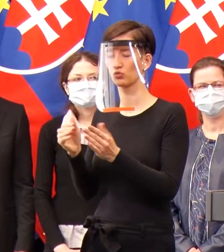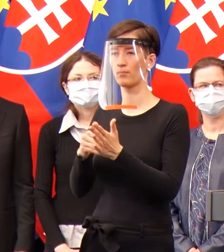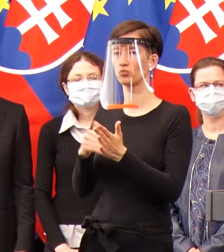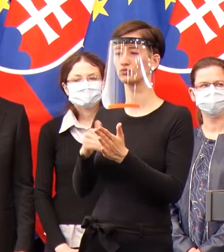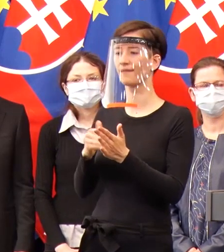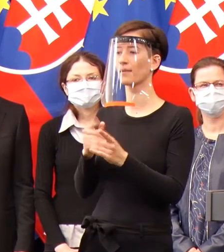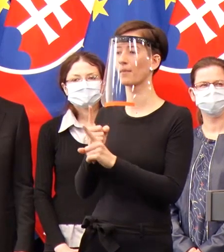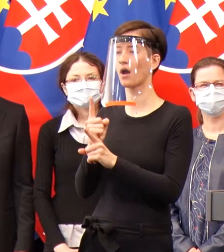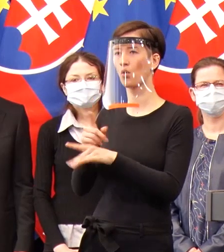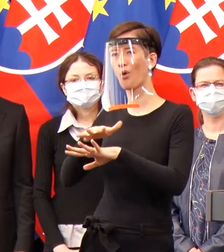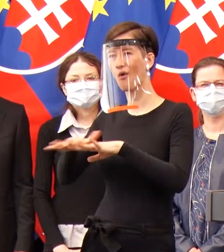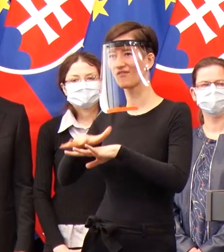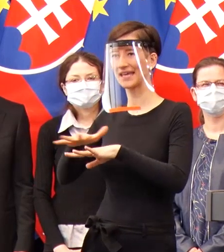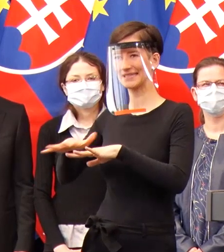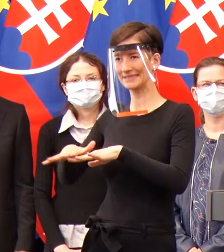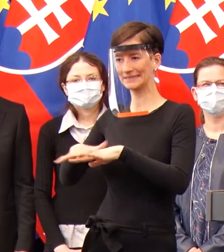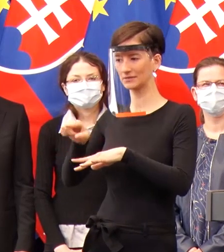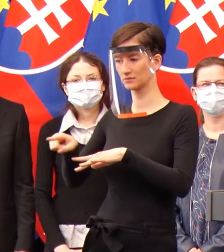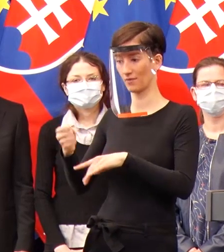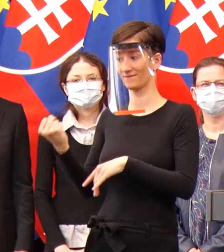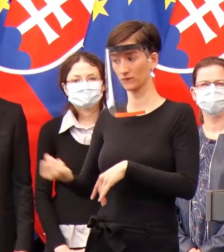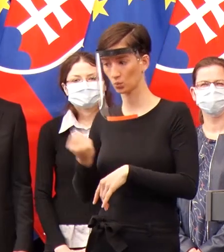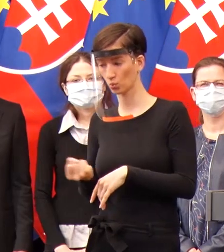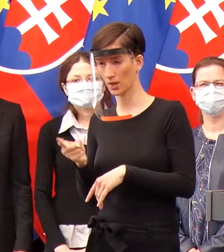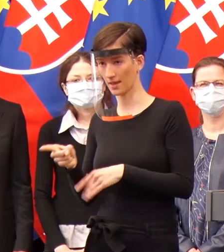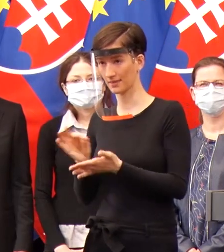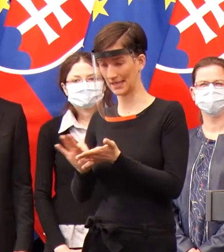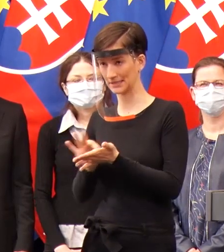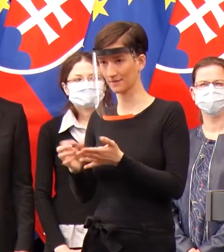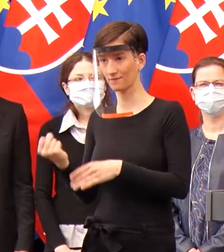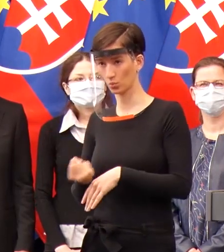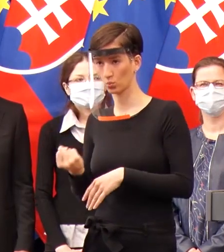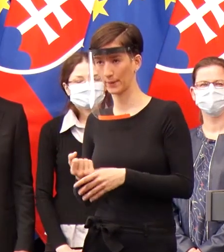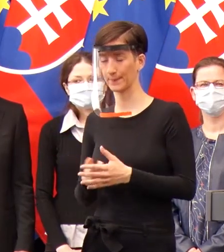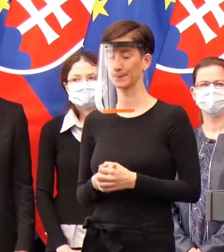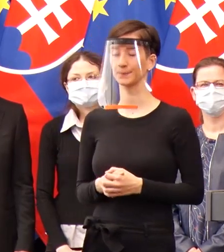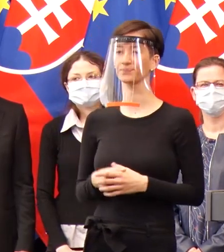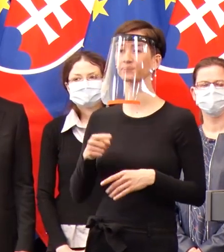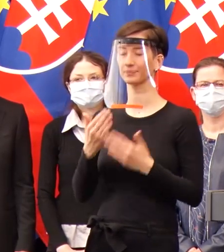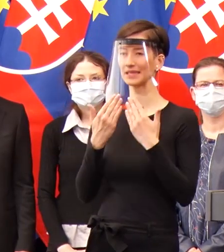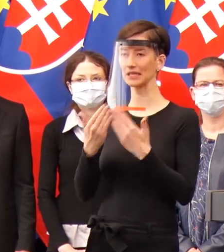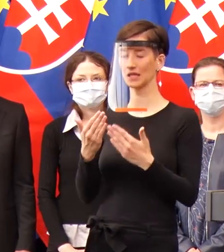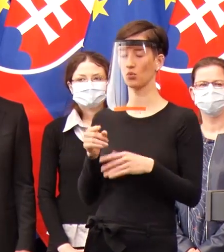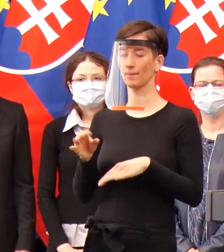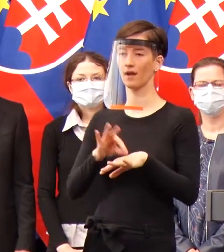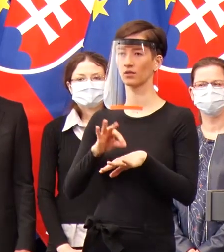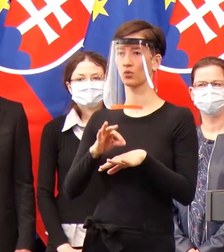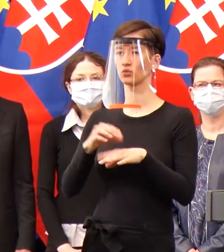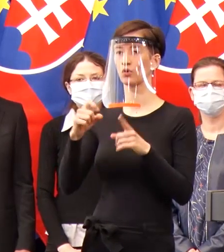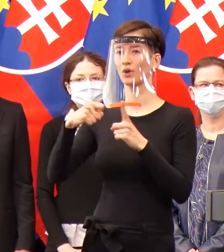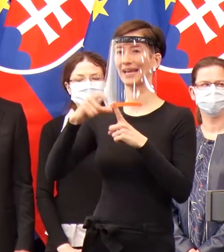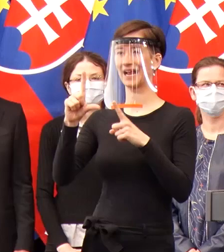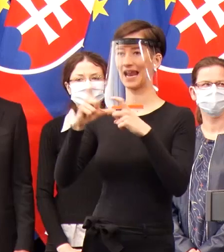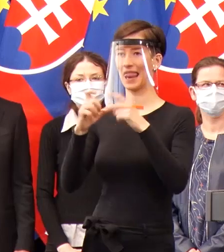overili funkčnosť tohoto nového kitu. Ďakujem pánovi doktorovi Klempovi. Z tohto